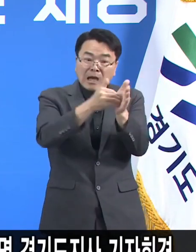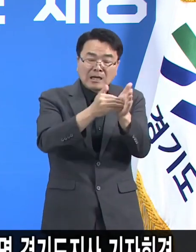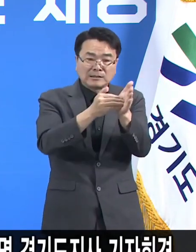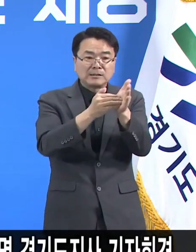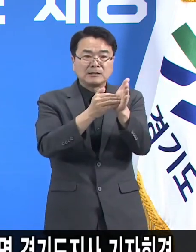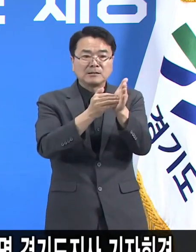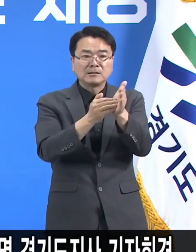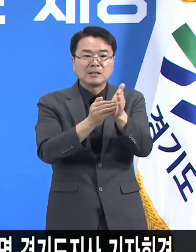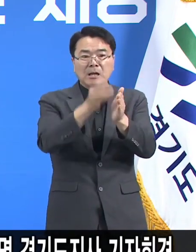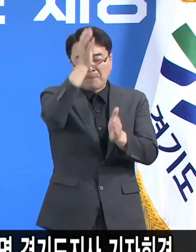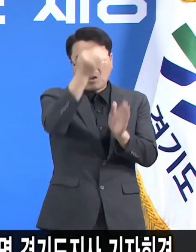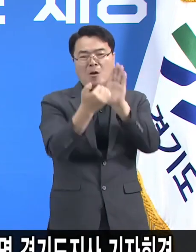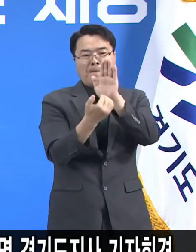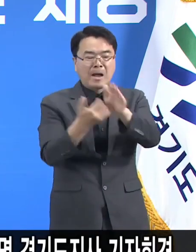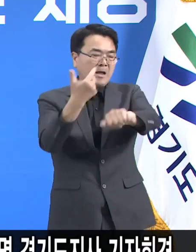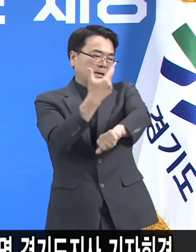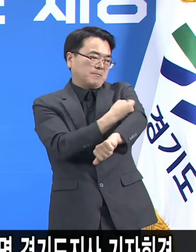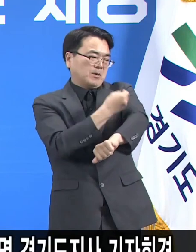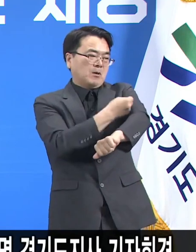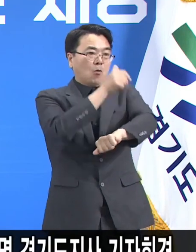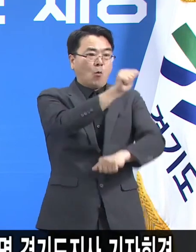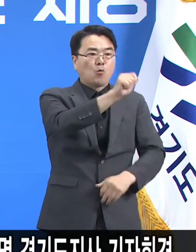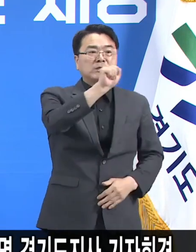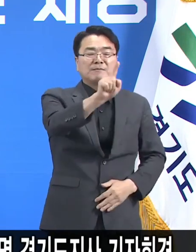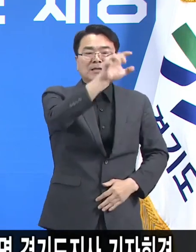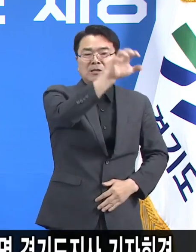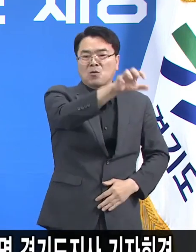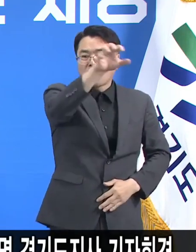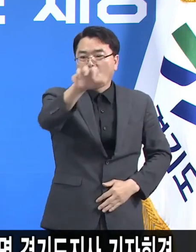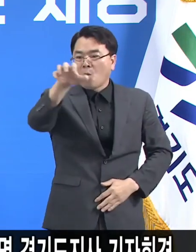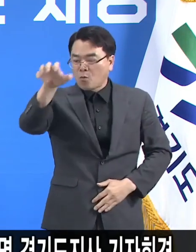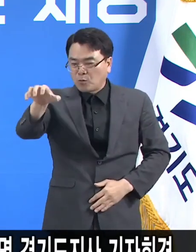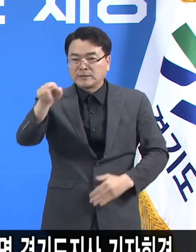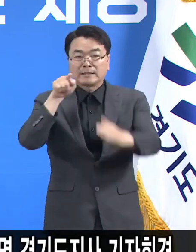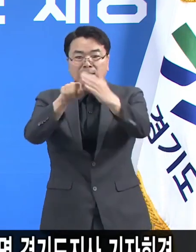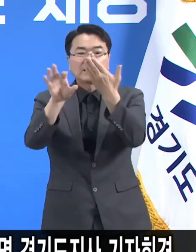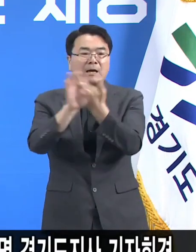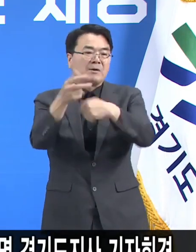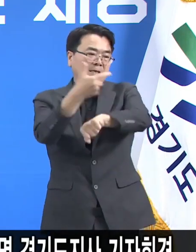예방접종센터 51개소에서 자체 접종하겠습니다.